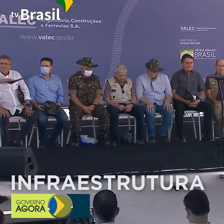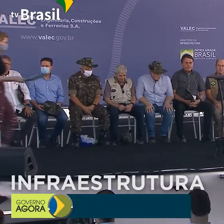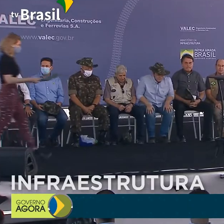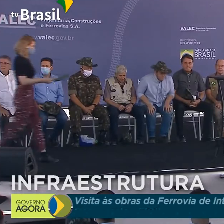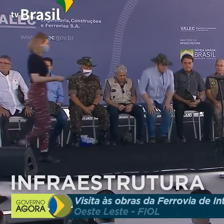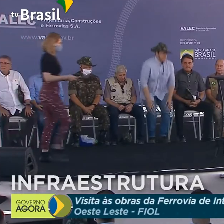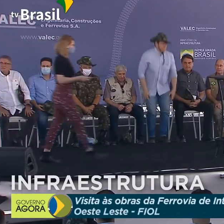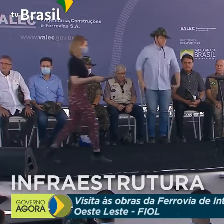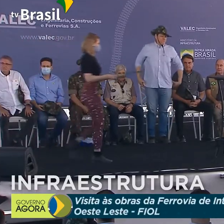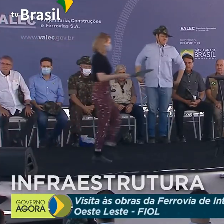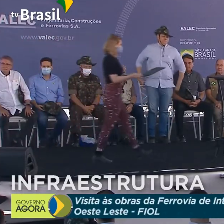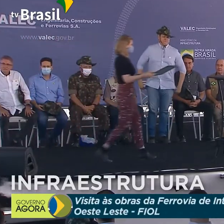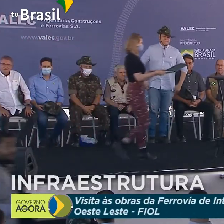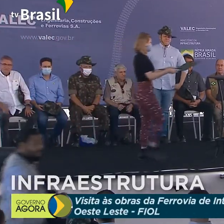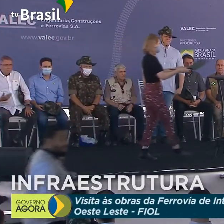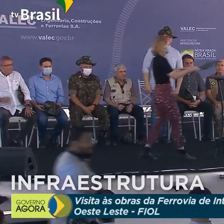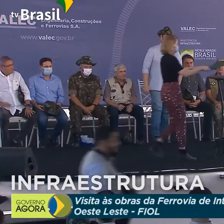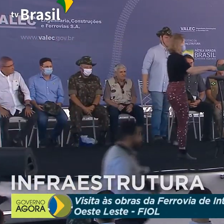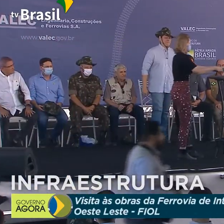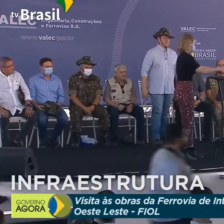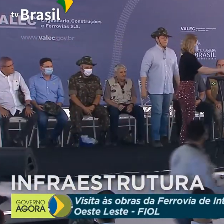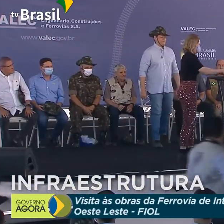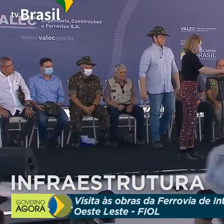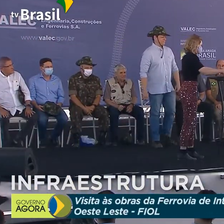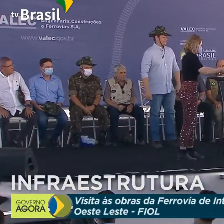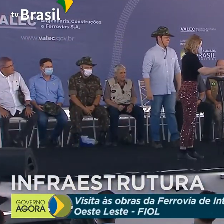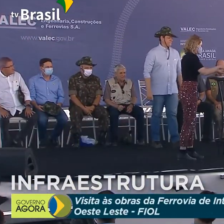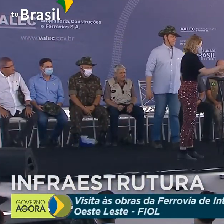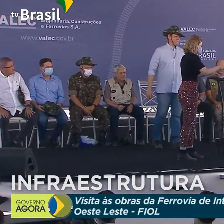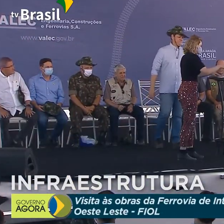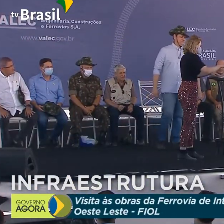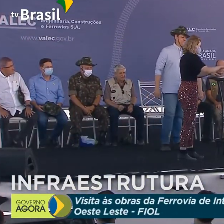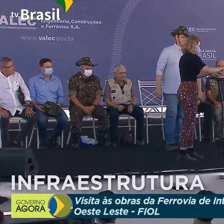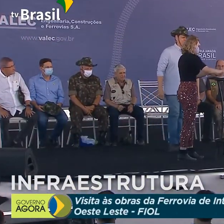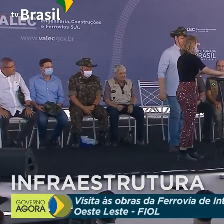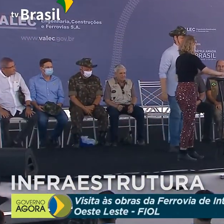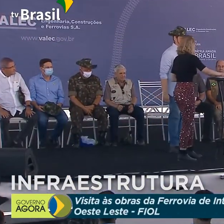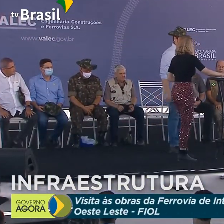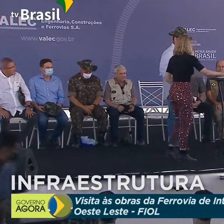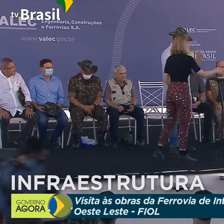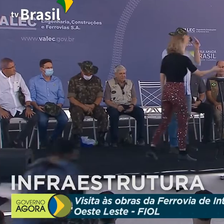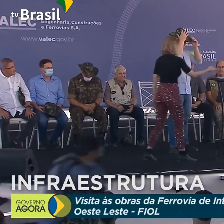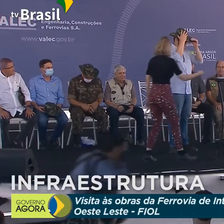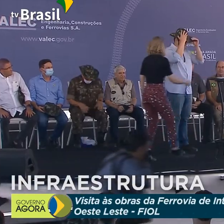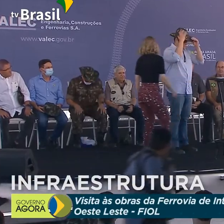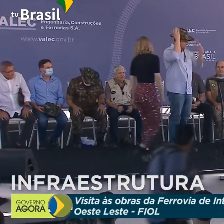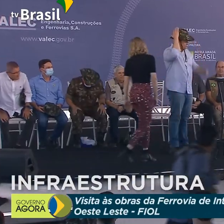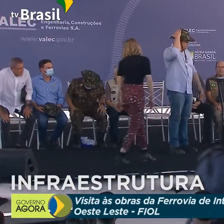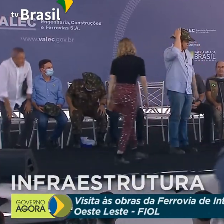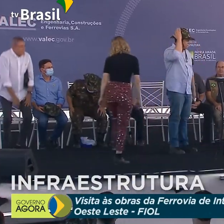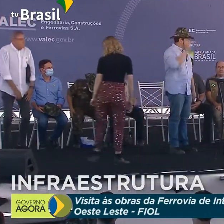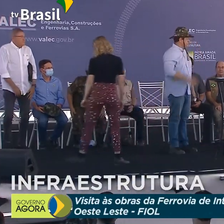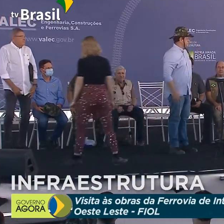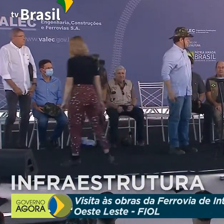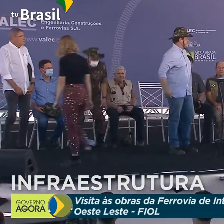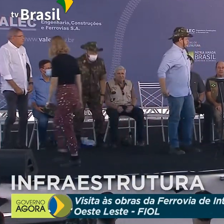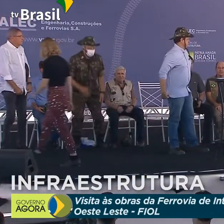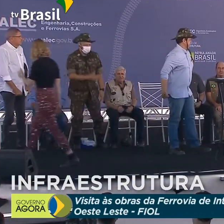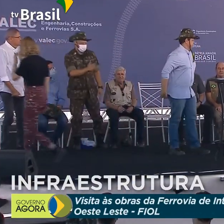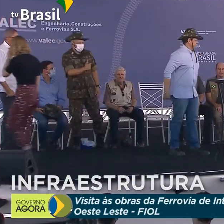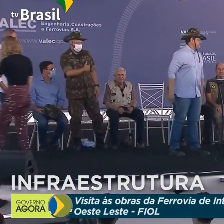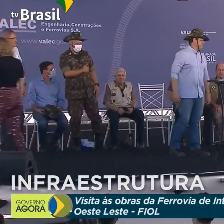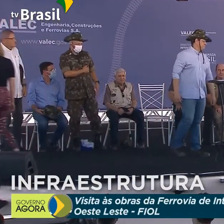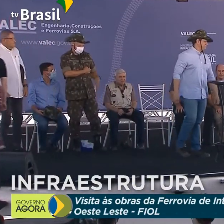Nordeste, general Marco Antônio Freire Gomes, o chefe do Departamento de Engenharia e Construção do Exército Brasileiro,